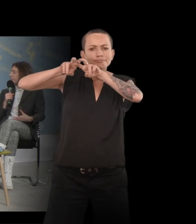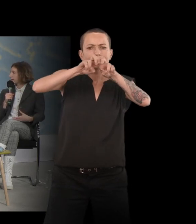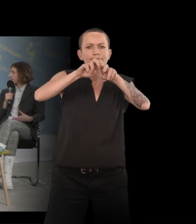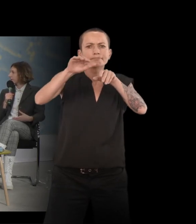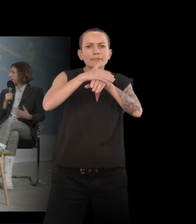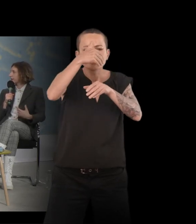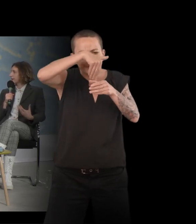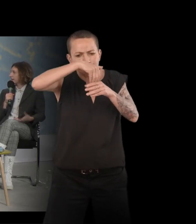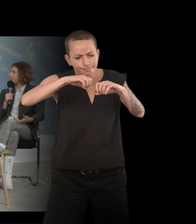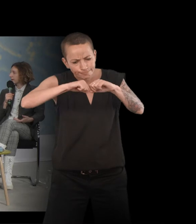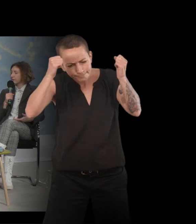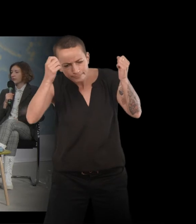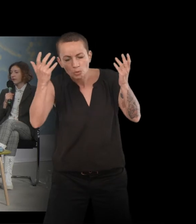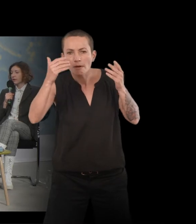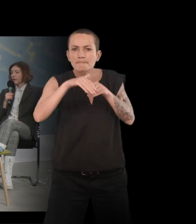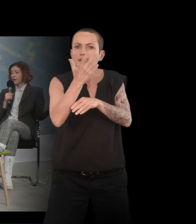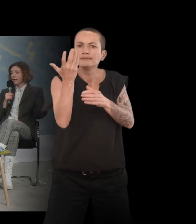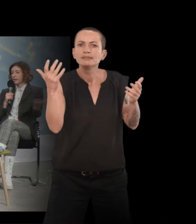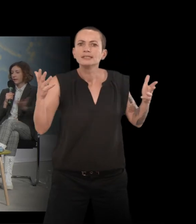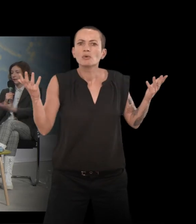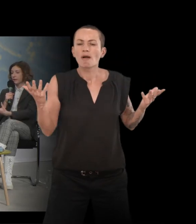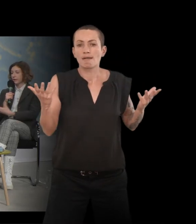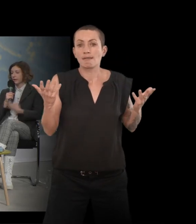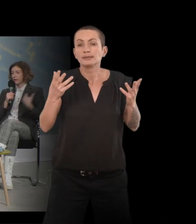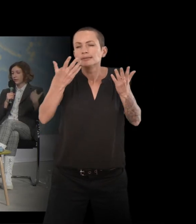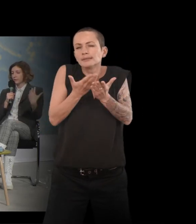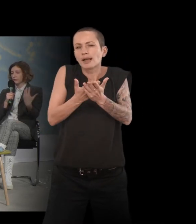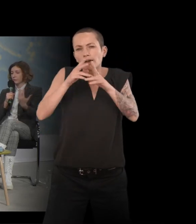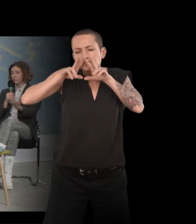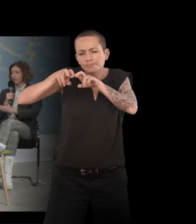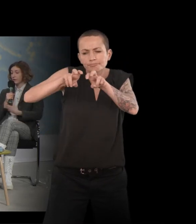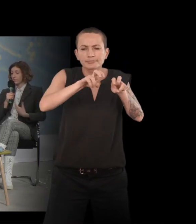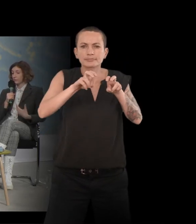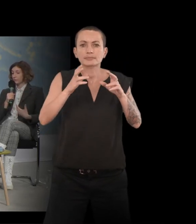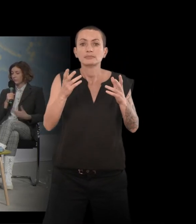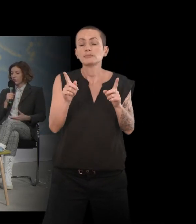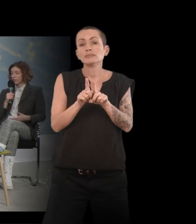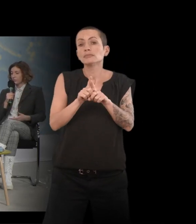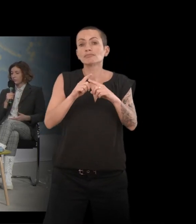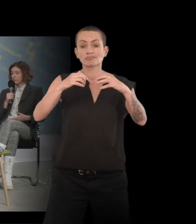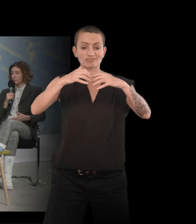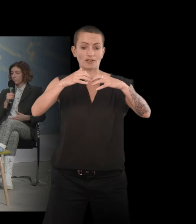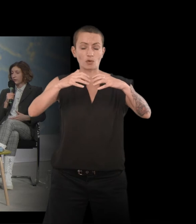se passait dedans ? Qu'est-ce qui s'était passé dedans ? Et tout ce qui se... Tout le